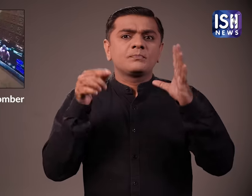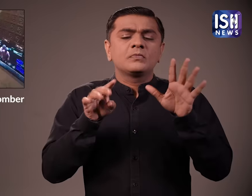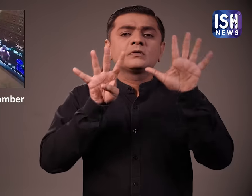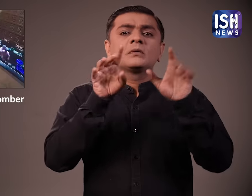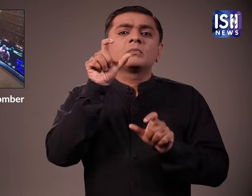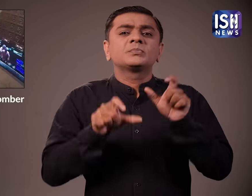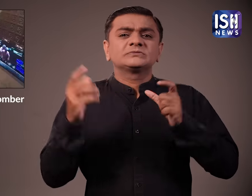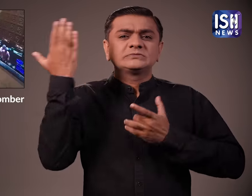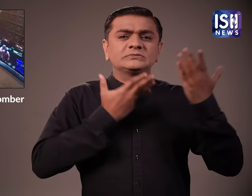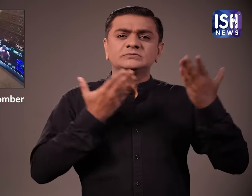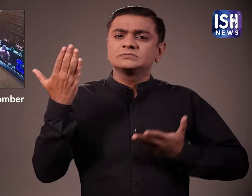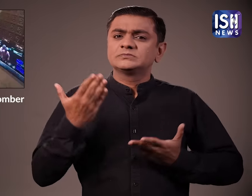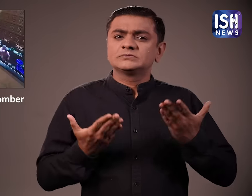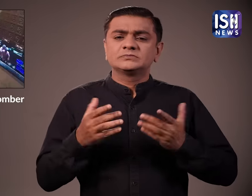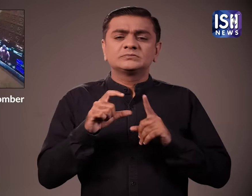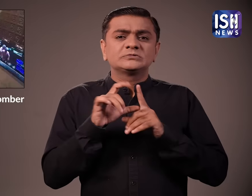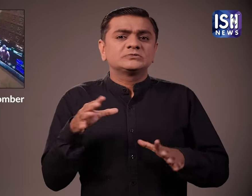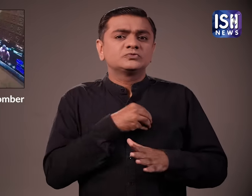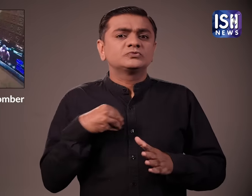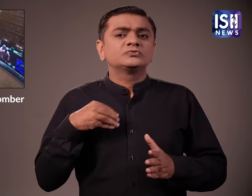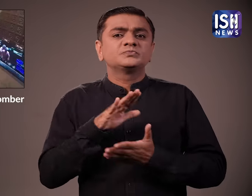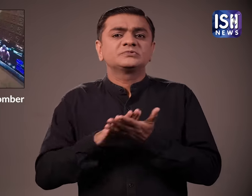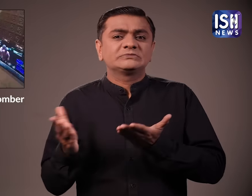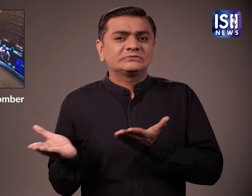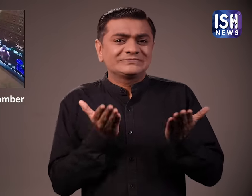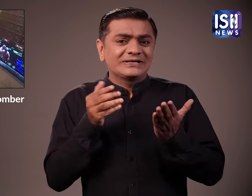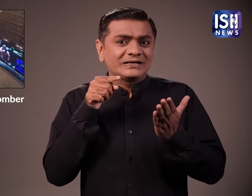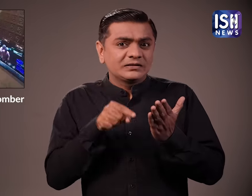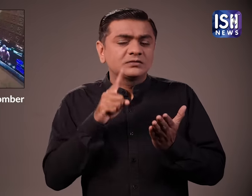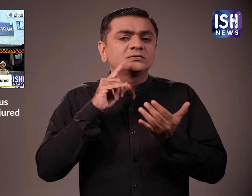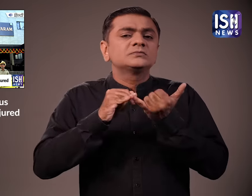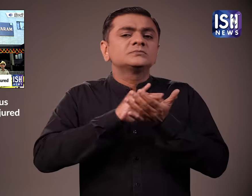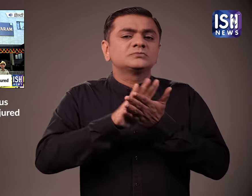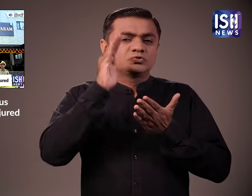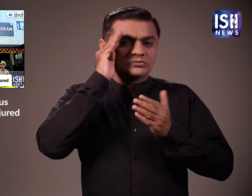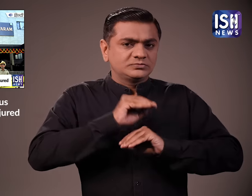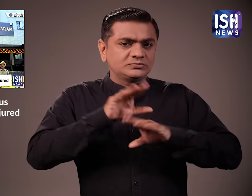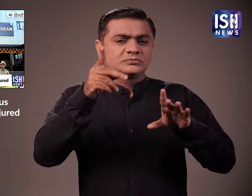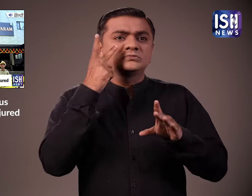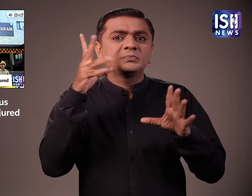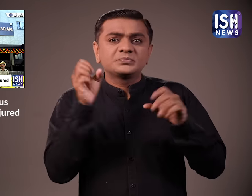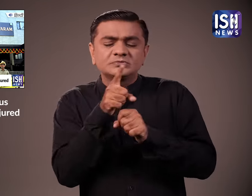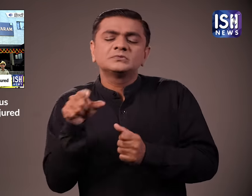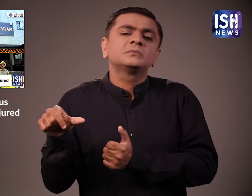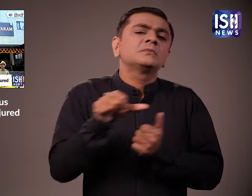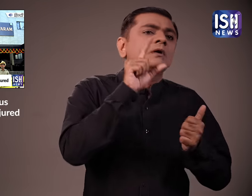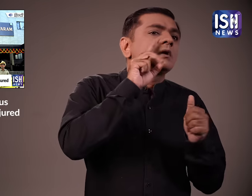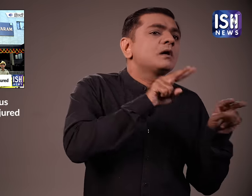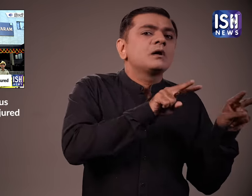जिसमें नौ लोग खायल हुए थे और उन्हें अस्पताल ले जाया गया था ISH News ने इस पर एक विडियो जारी किया था इसे यहां